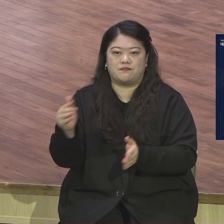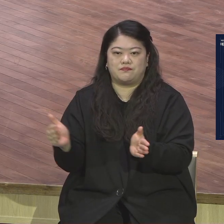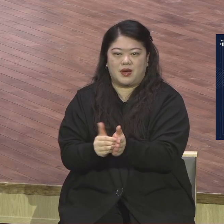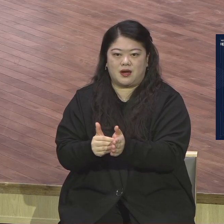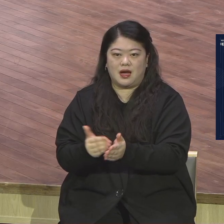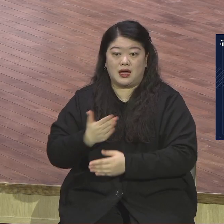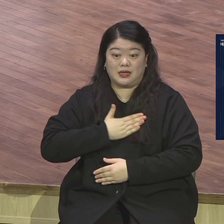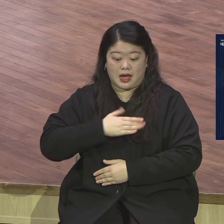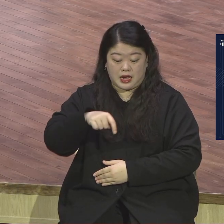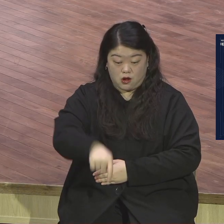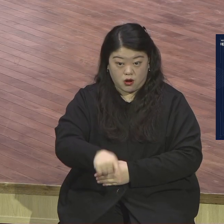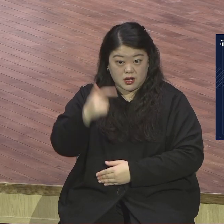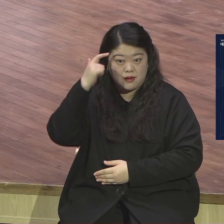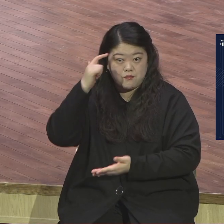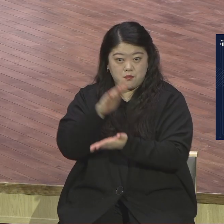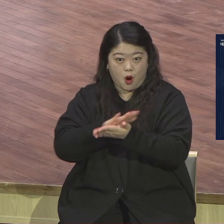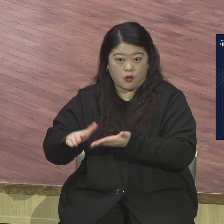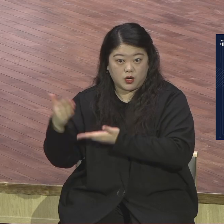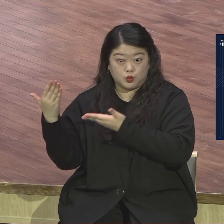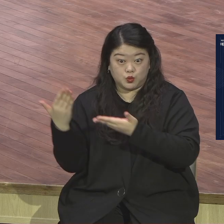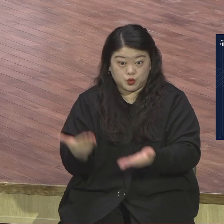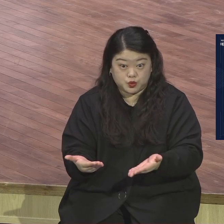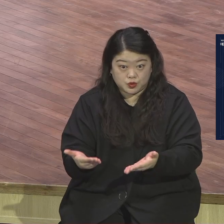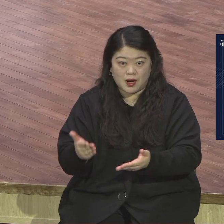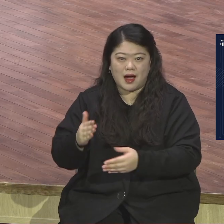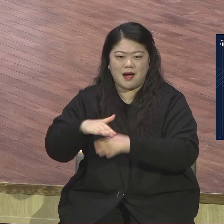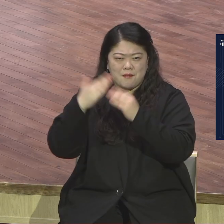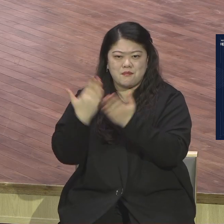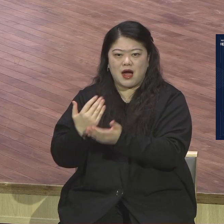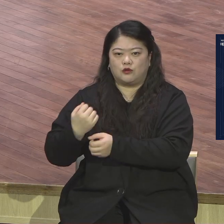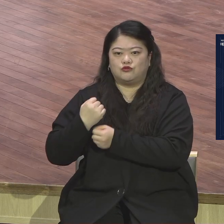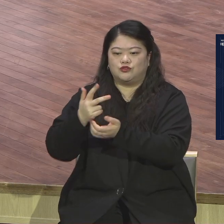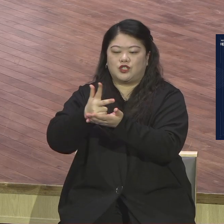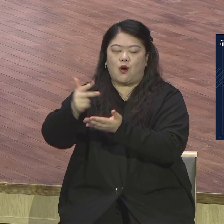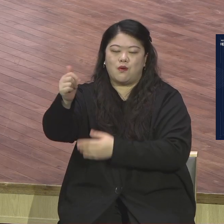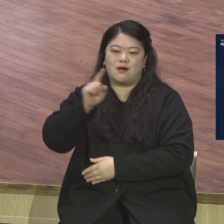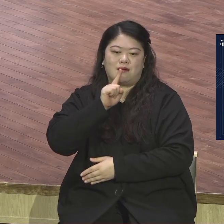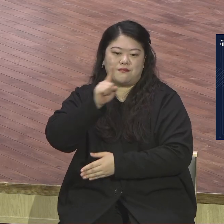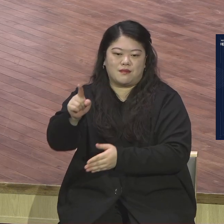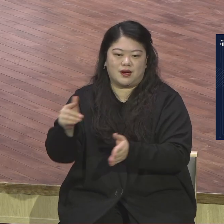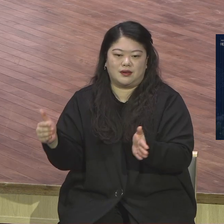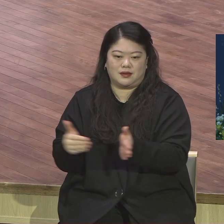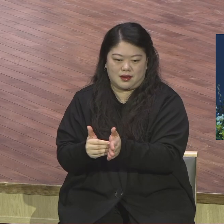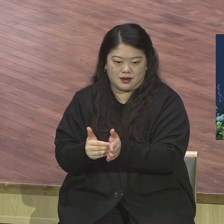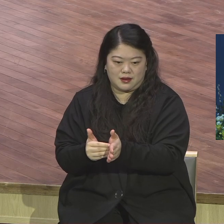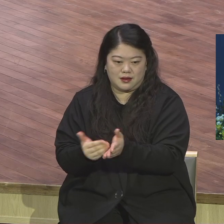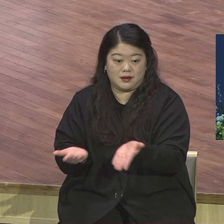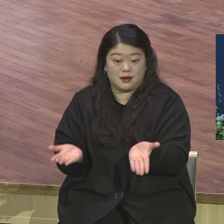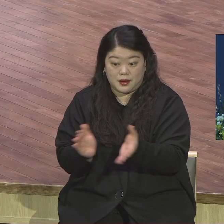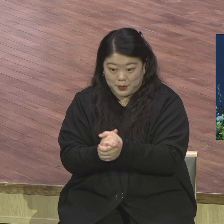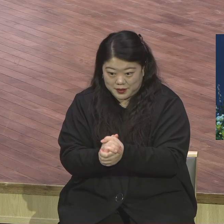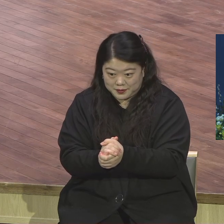평강을 주리라. 망군의 여호와의 말이니라. 오늘 지금